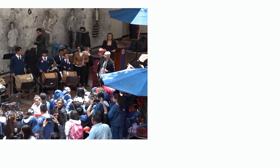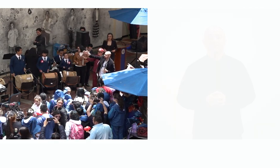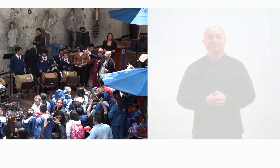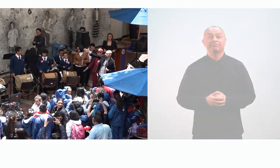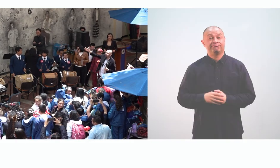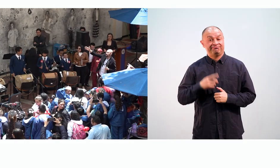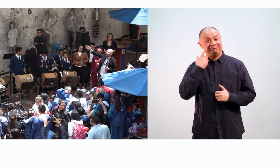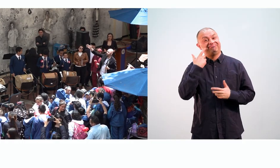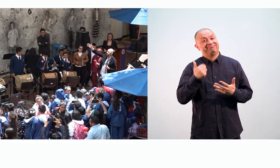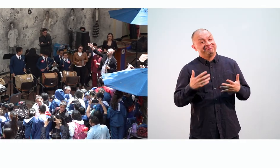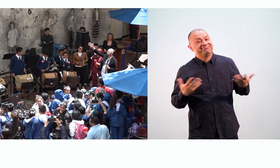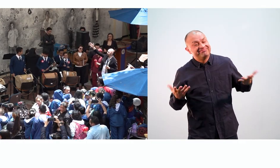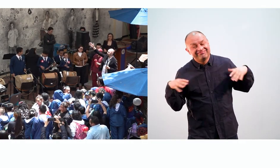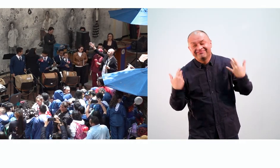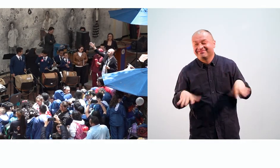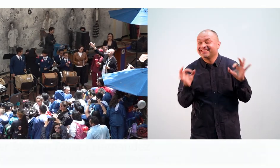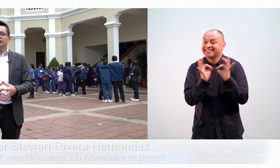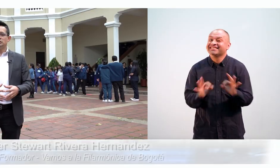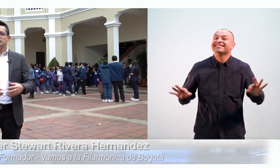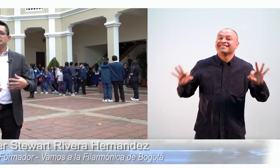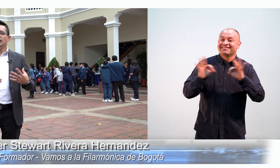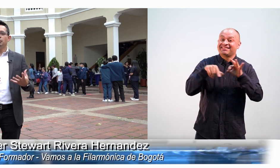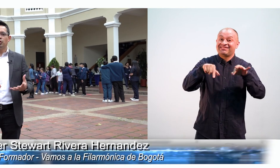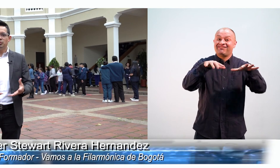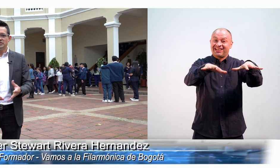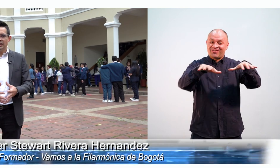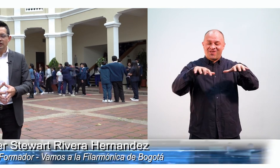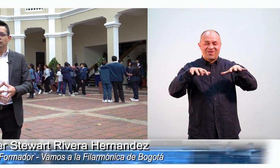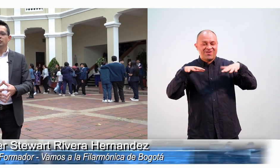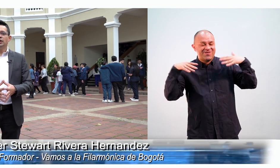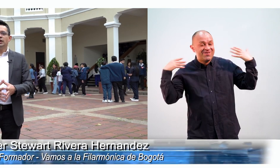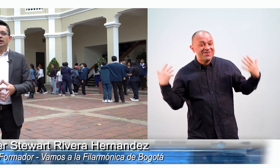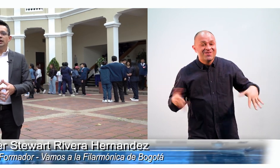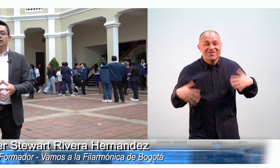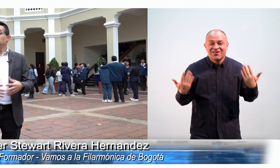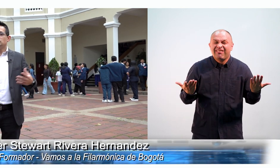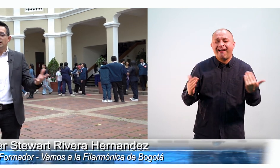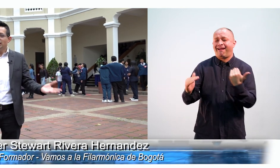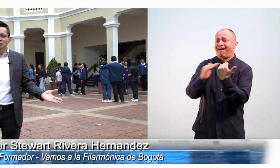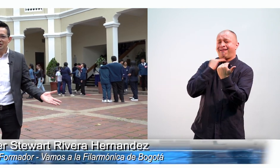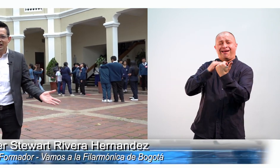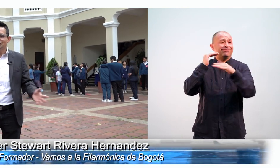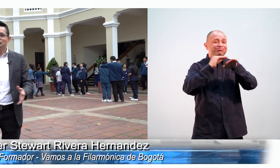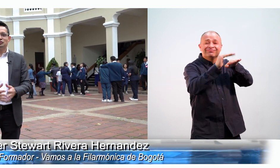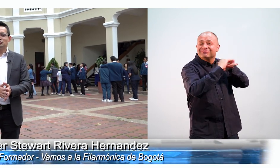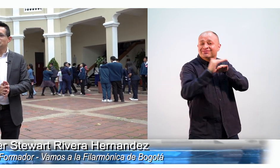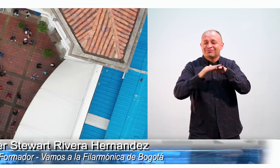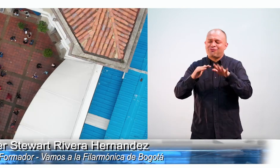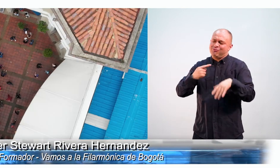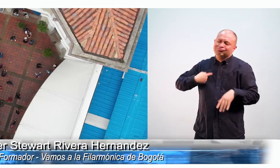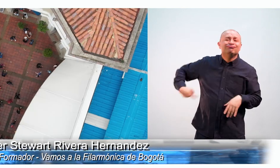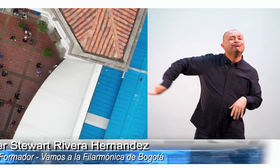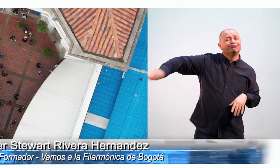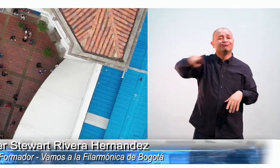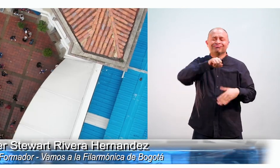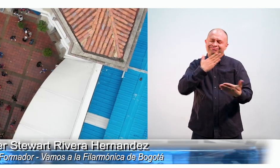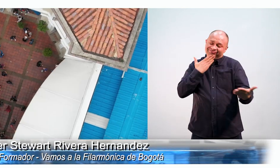Fabuloso que estos eventos se sigan propiciando y nos sigan invitando. Nosotros muy agradecidos de venir.